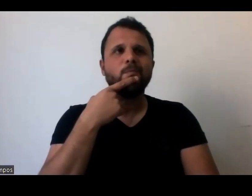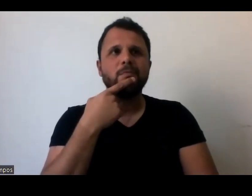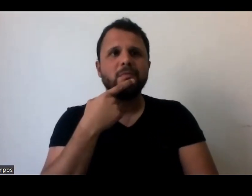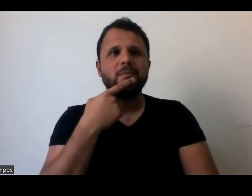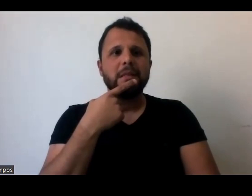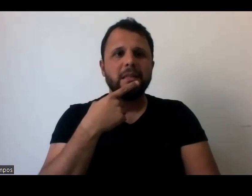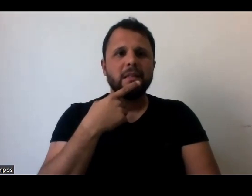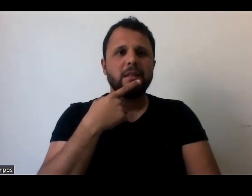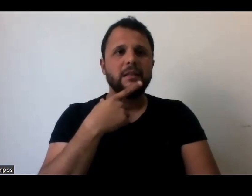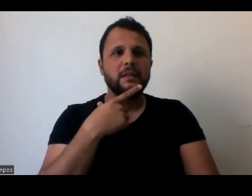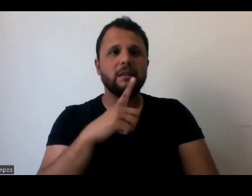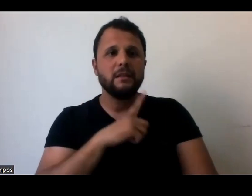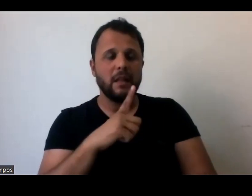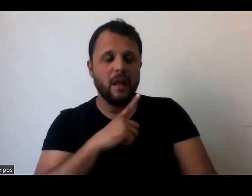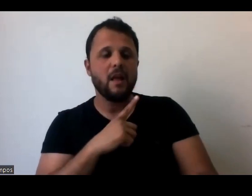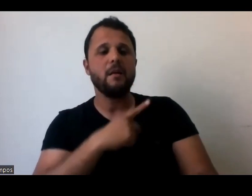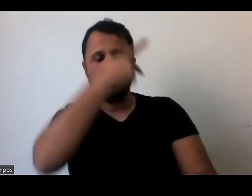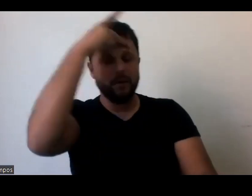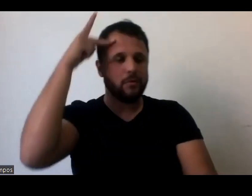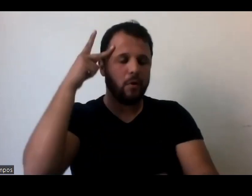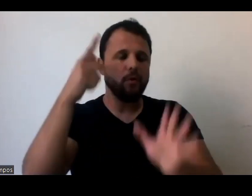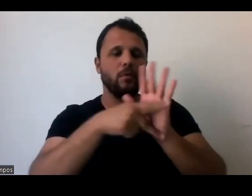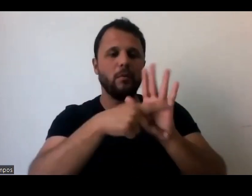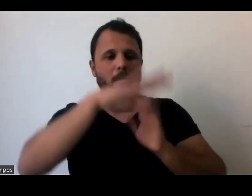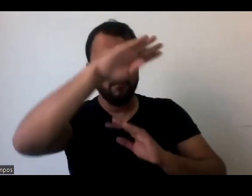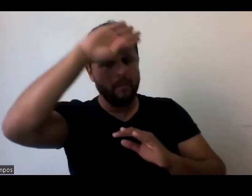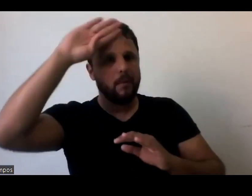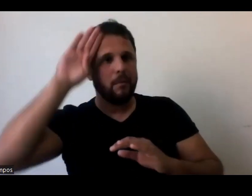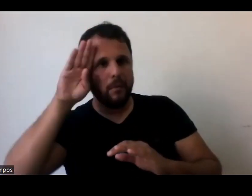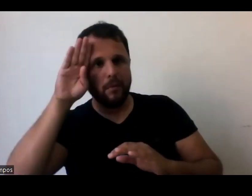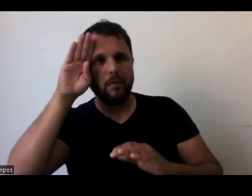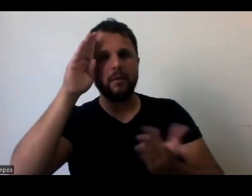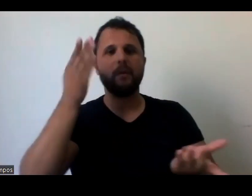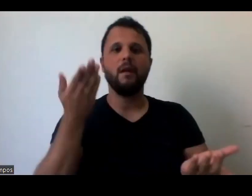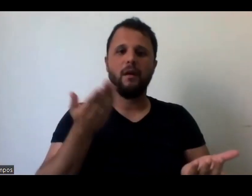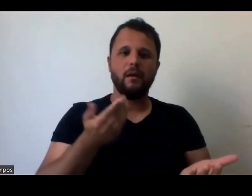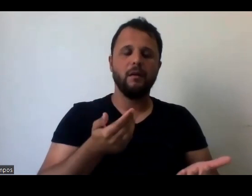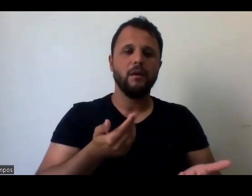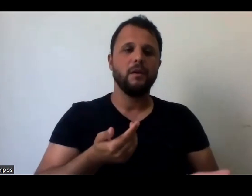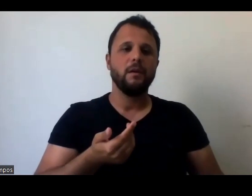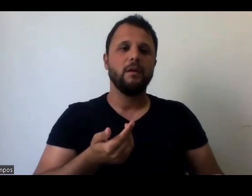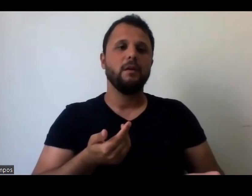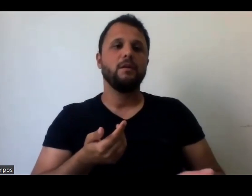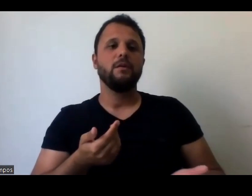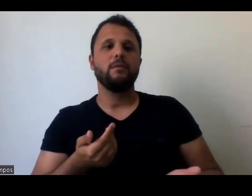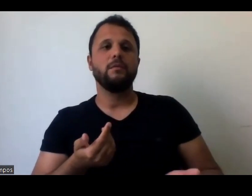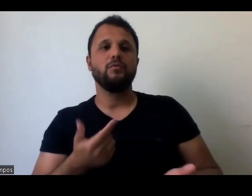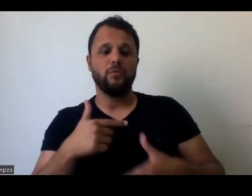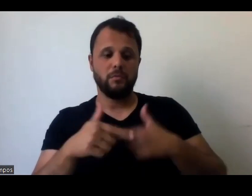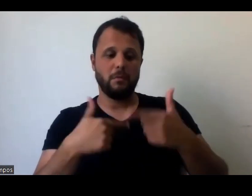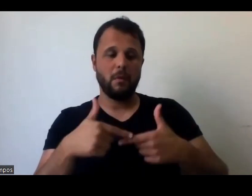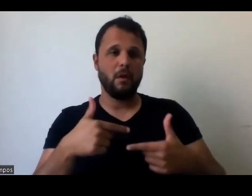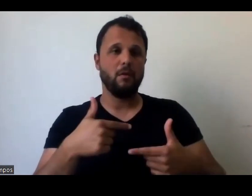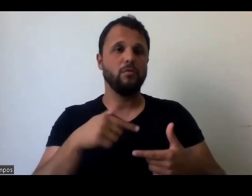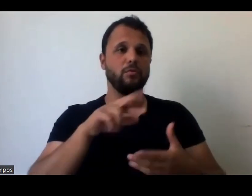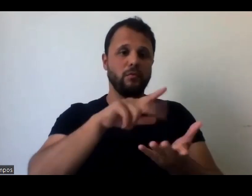pessoas, né, do próprio Pampulha, né, em vários cargos diferentes, mas fica essa dúvida, mesmo sabendo agora no chat que tem pessoas da